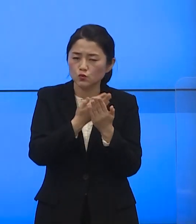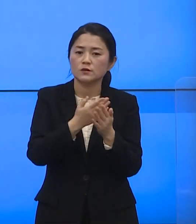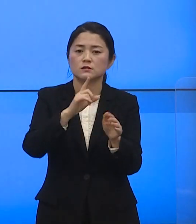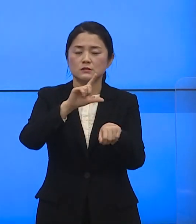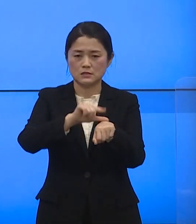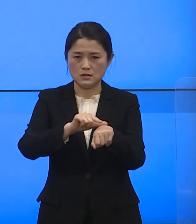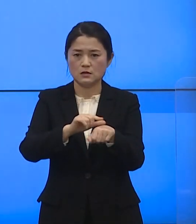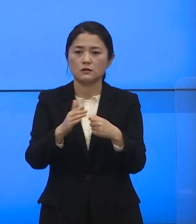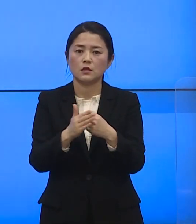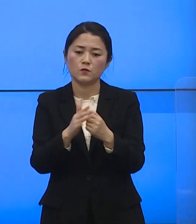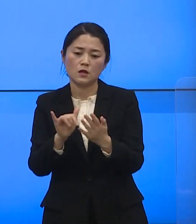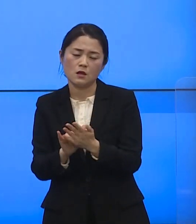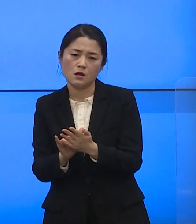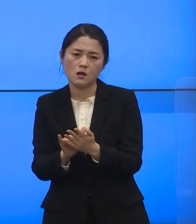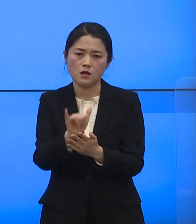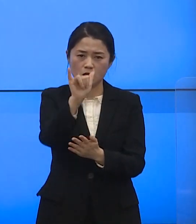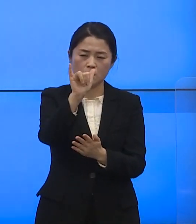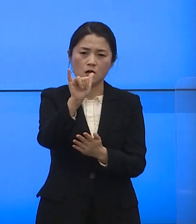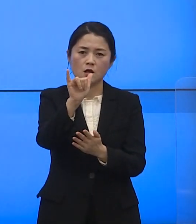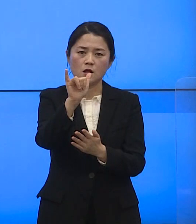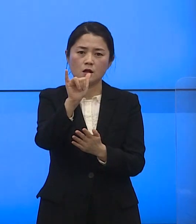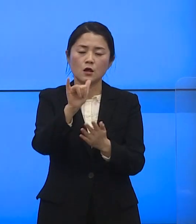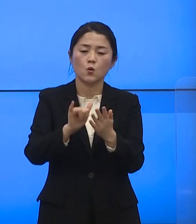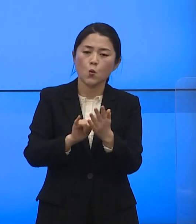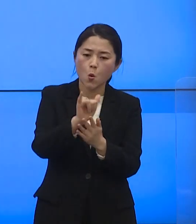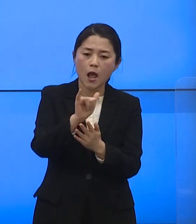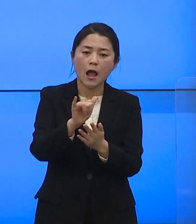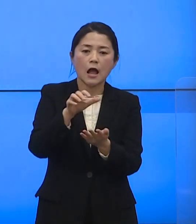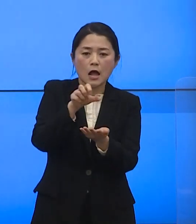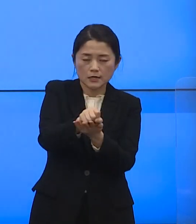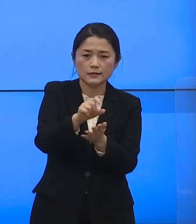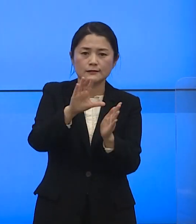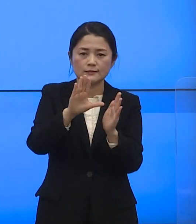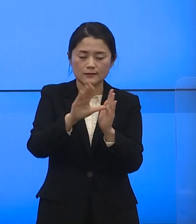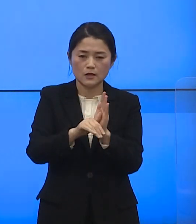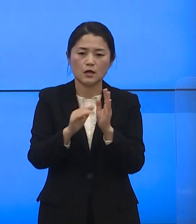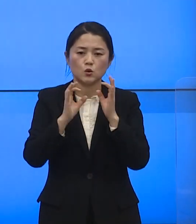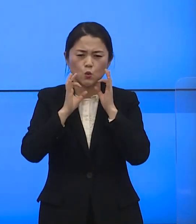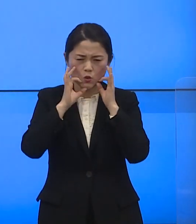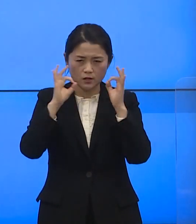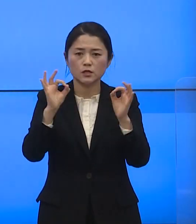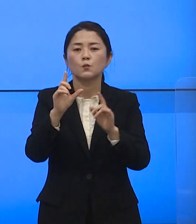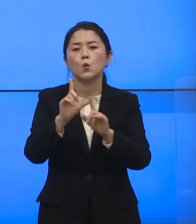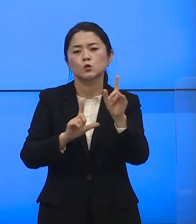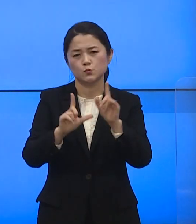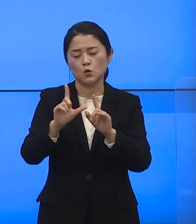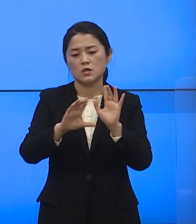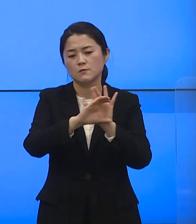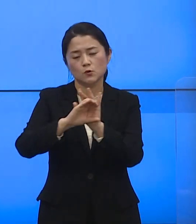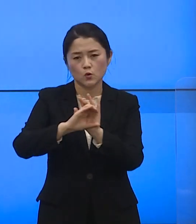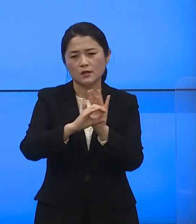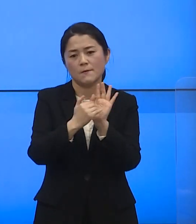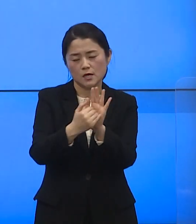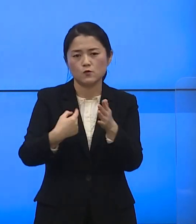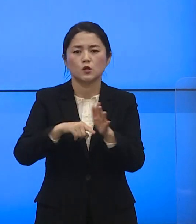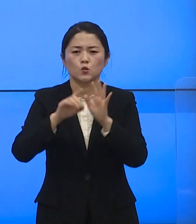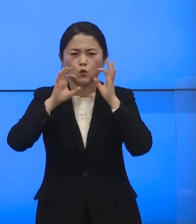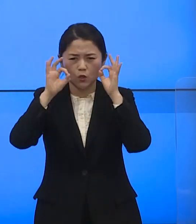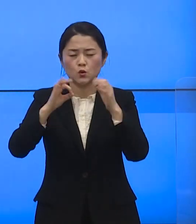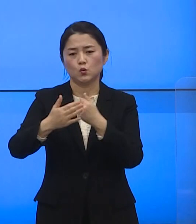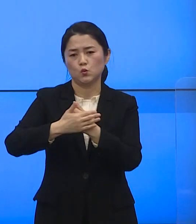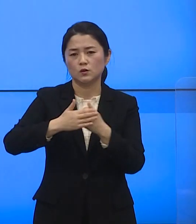통합신공항 위치에 보여주신 국민 여러분의 단합된 모습을 코난화 퇴치에도 보여주시기 바랍니다